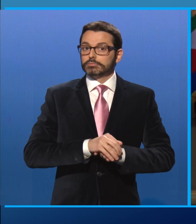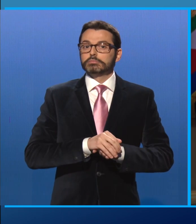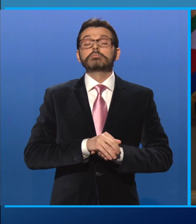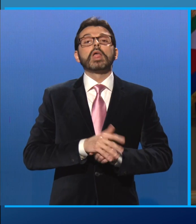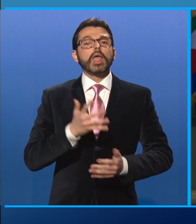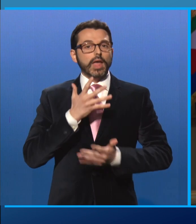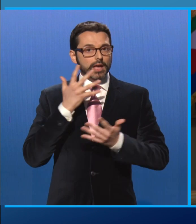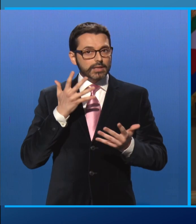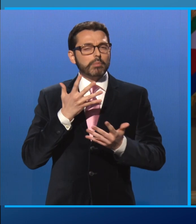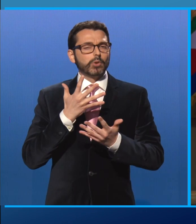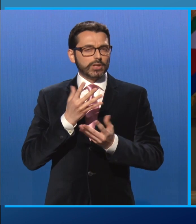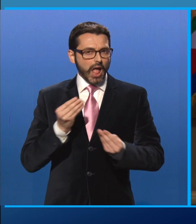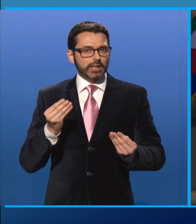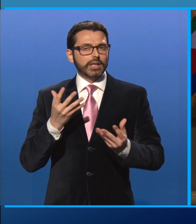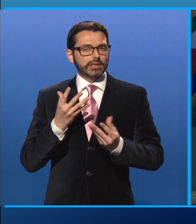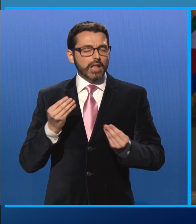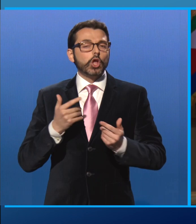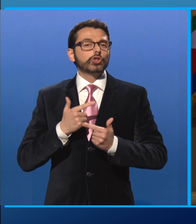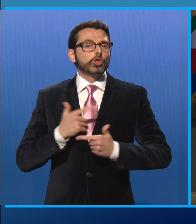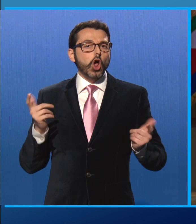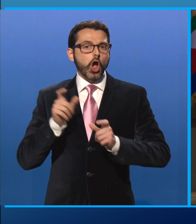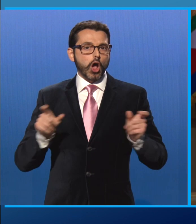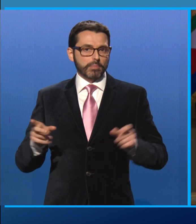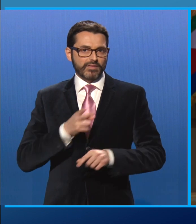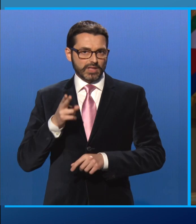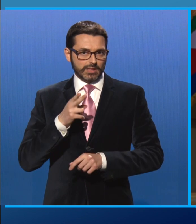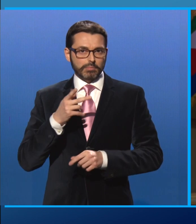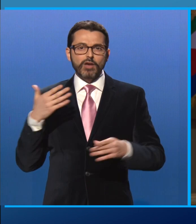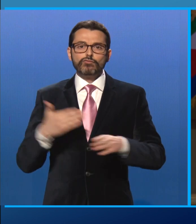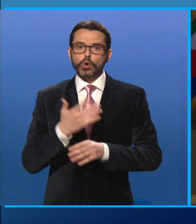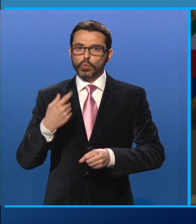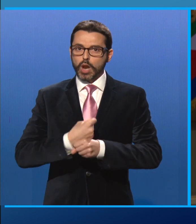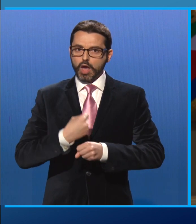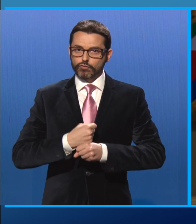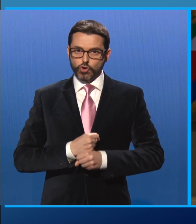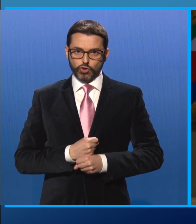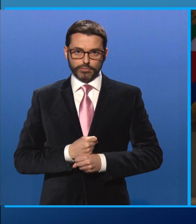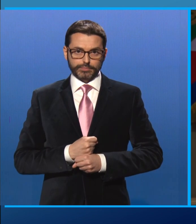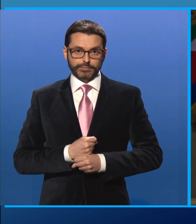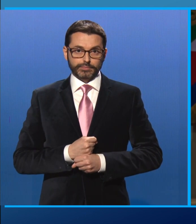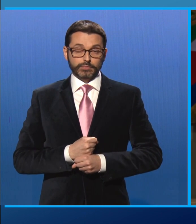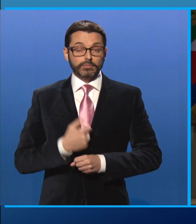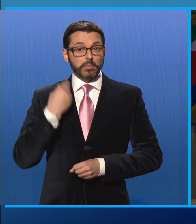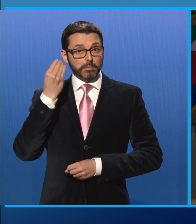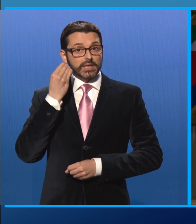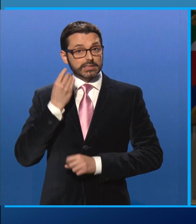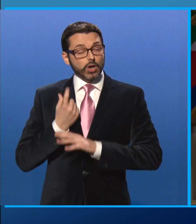letante, troppe vittime di infortuni sul lavoro. Un pensiero di sostegno va rivolto ai nostri